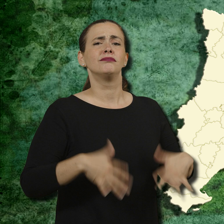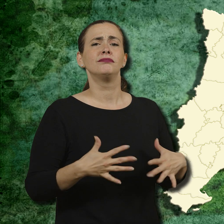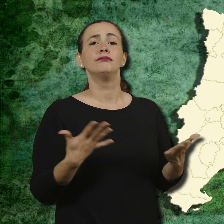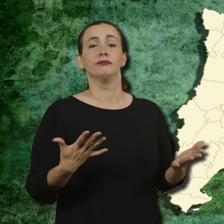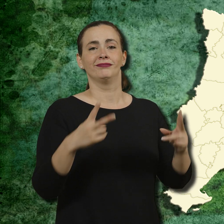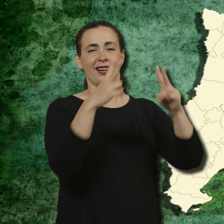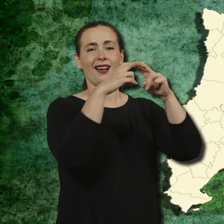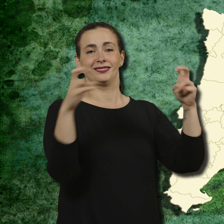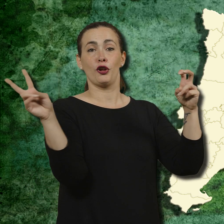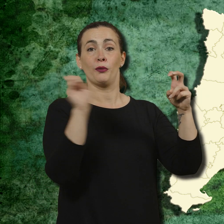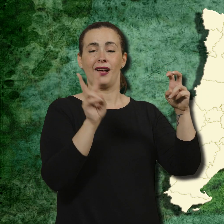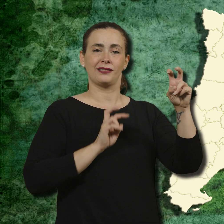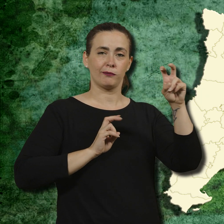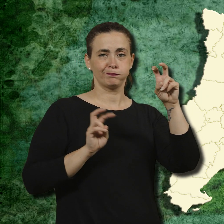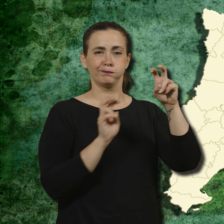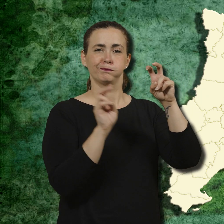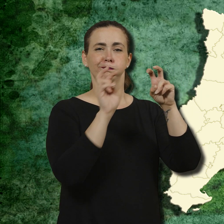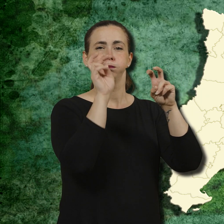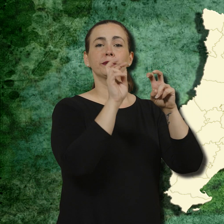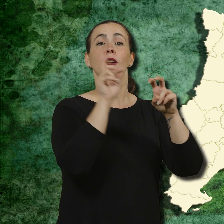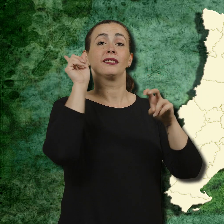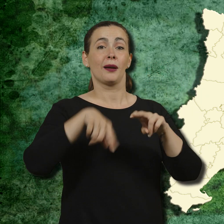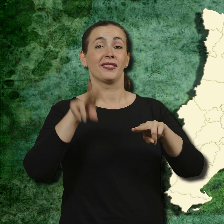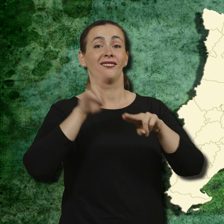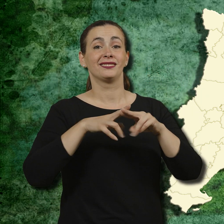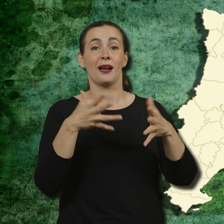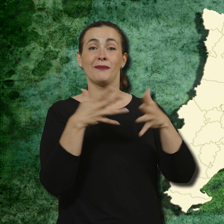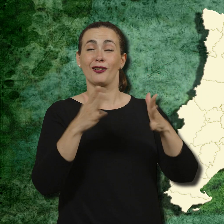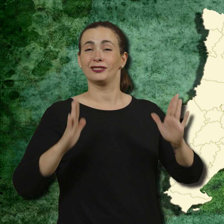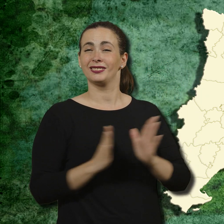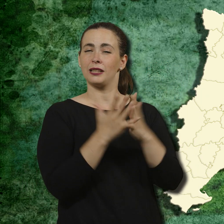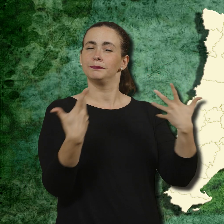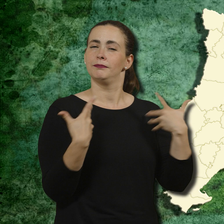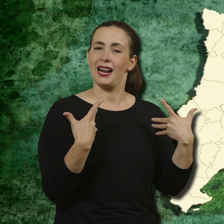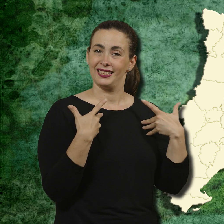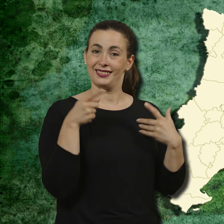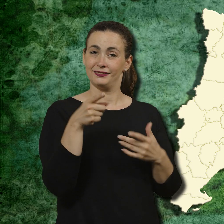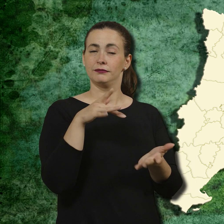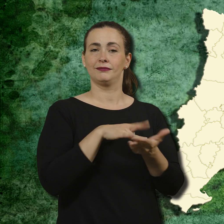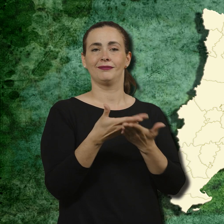Imprescindible. Pujar fins al castell de Vilassar, gaudir de la festa major dels Sants Màrtirs a l'abril.